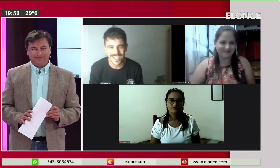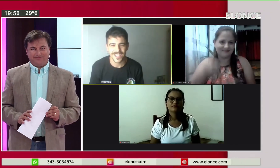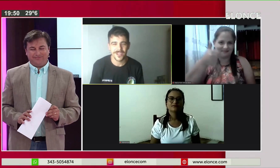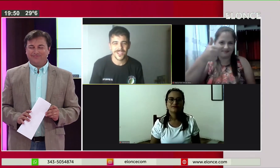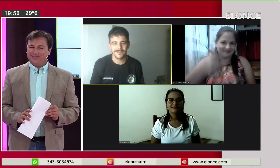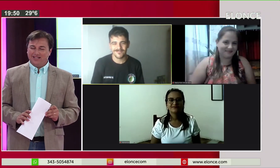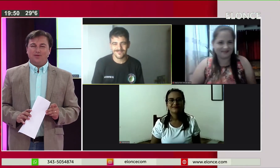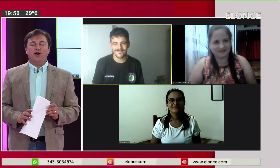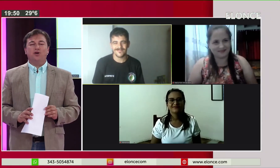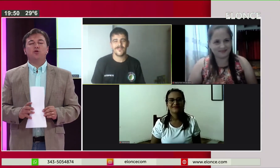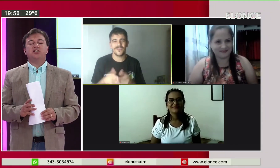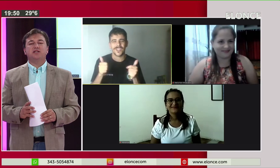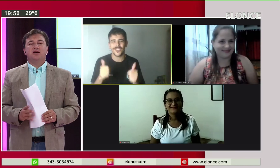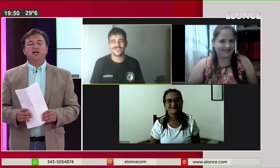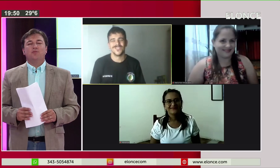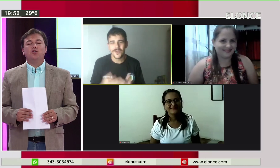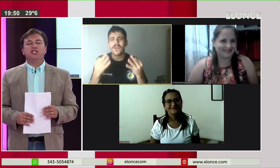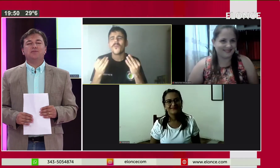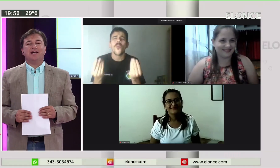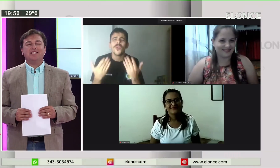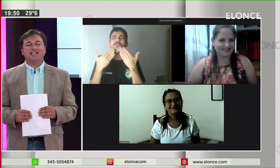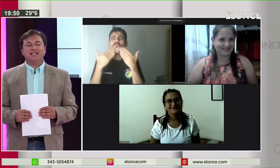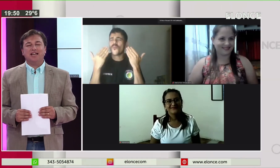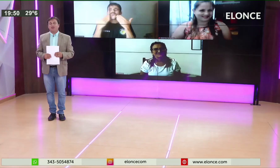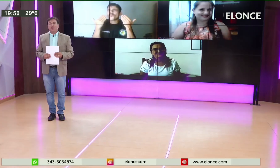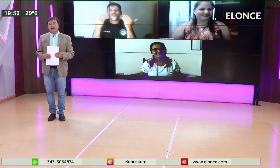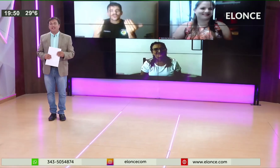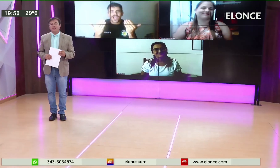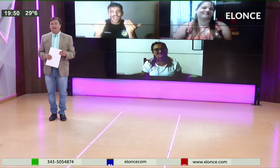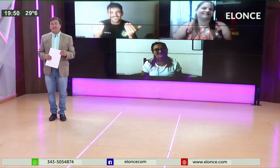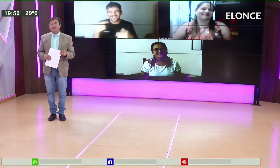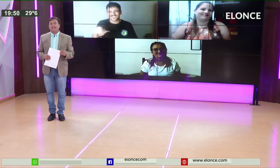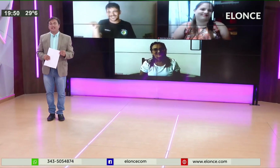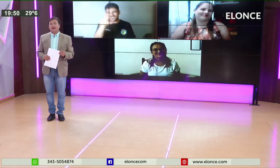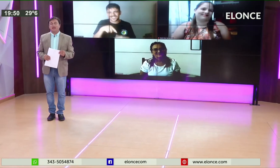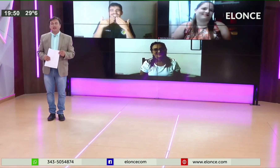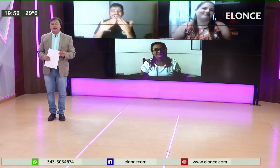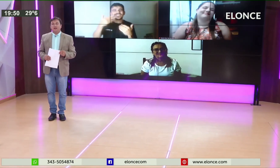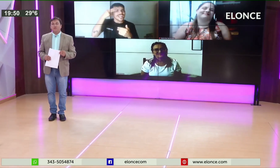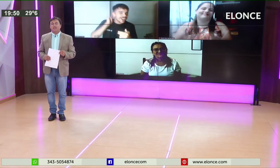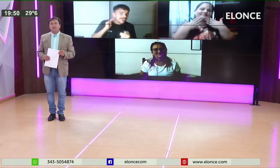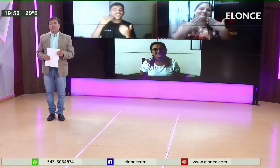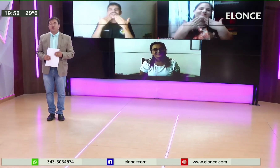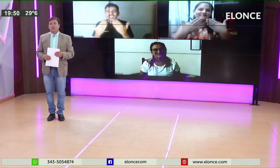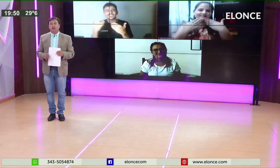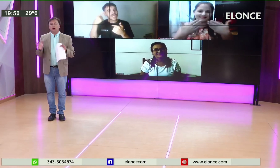Exactamente Bueno, muchísimas gracias Noe, gracias Marianela, gracias Gaby Fuerte abrazo para todos